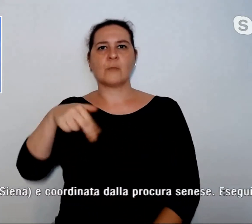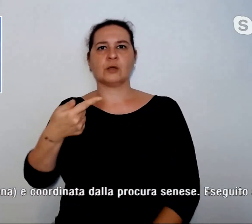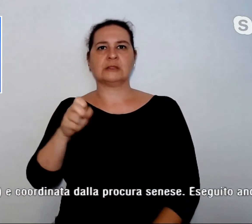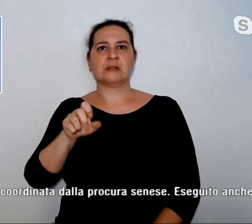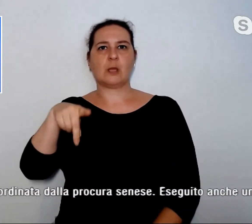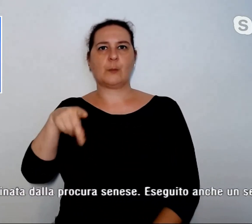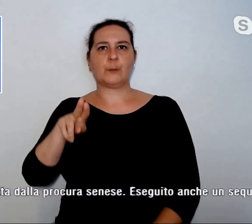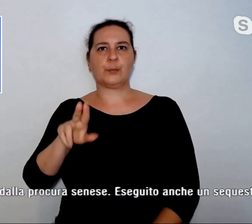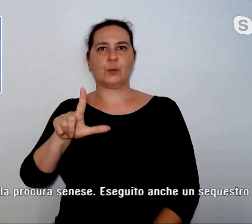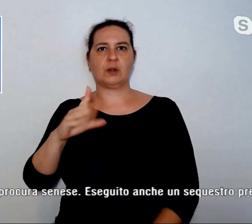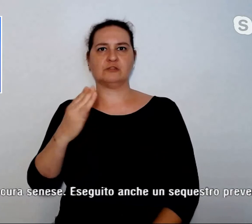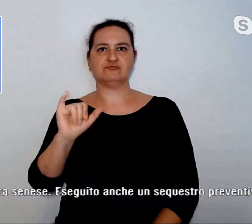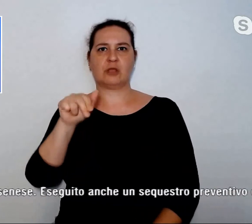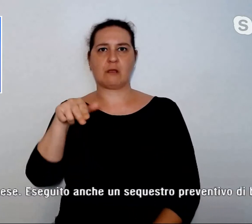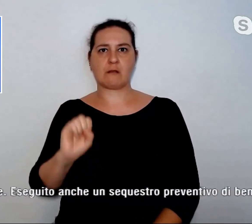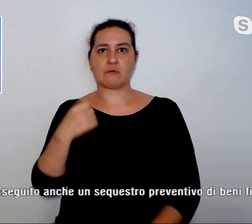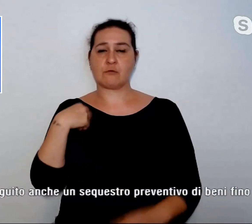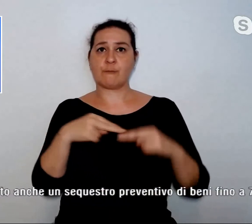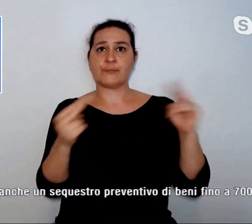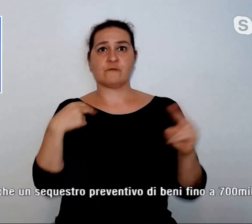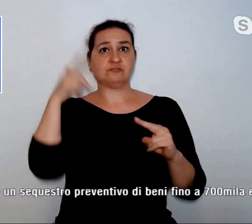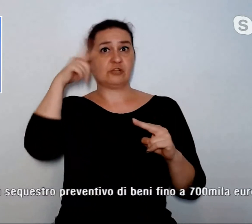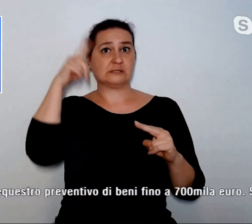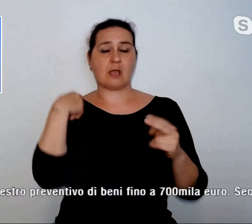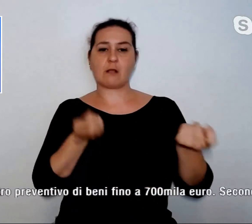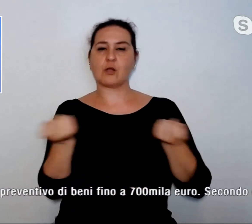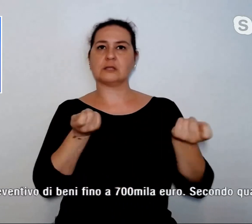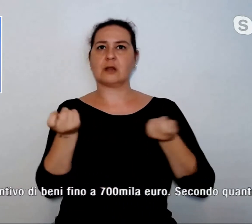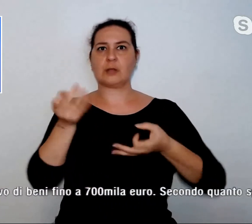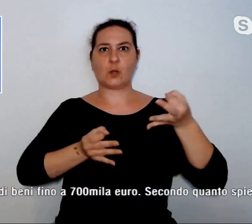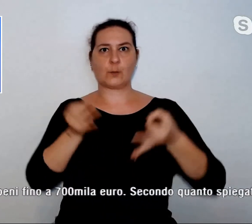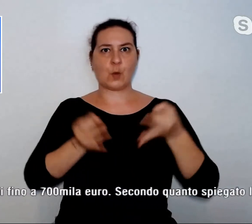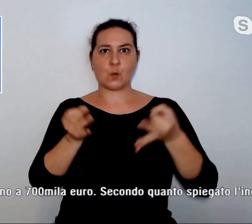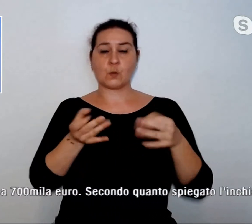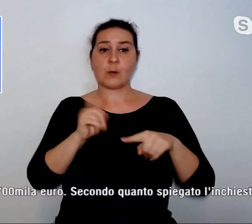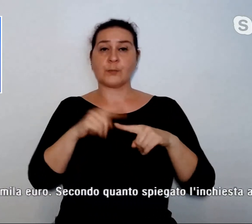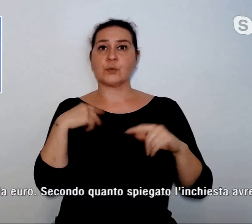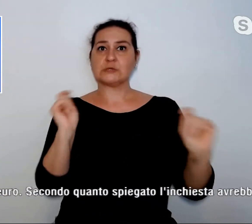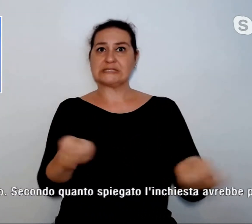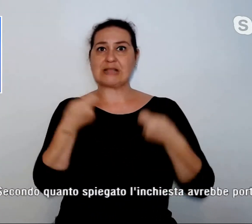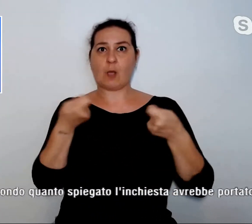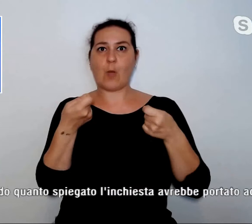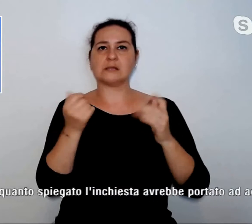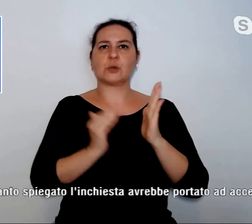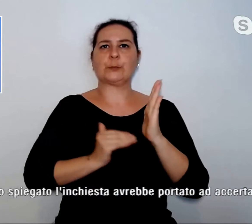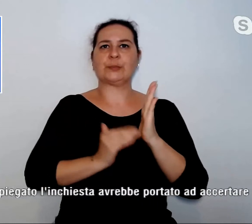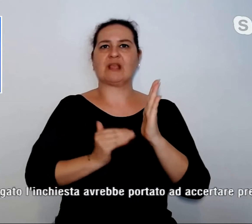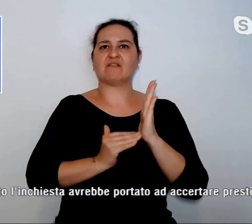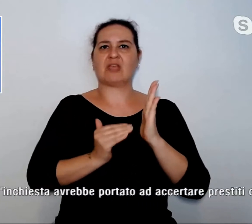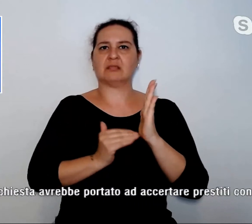di Siena e coordinata dalla Procura. Eseguito anche un sequestro preventivo di beni fino a 700